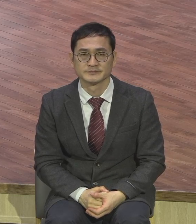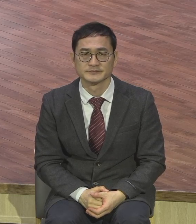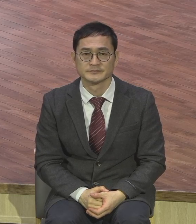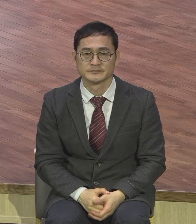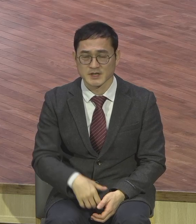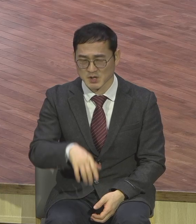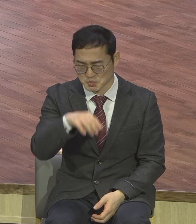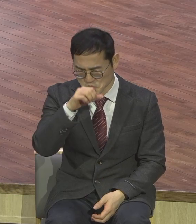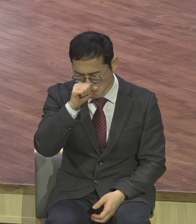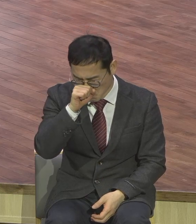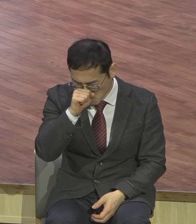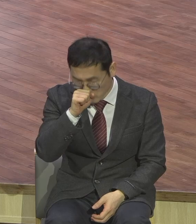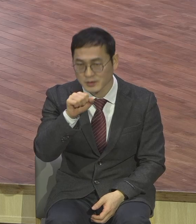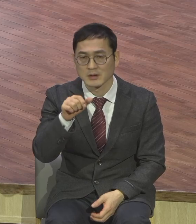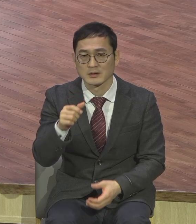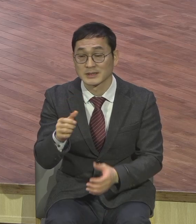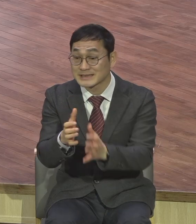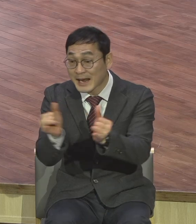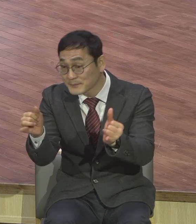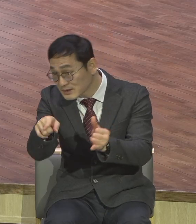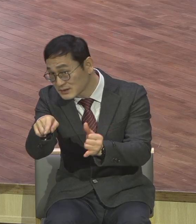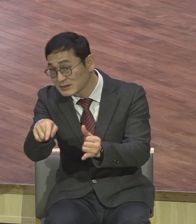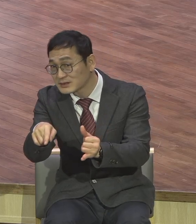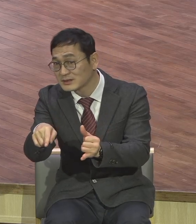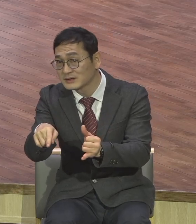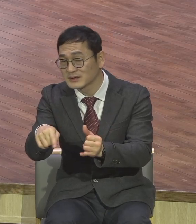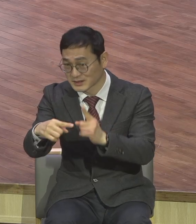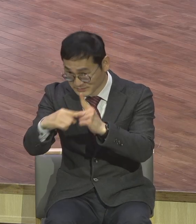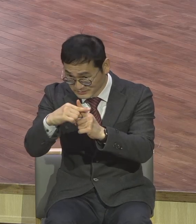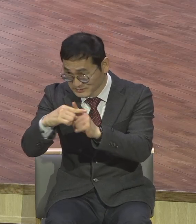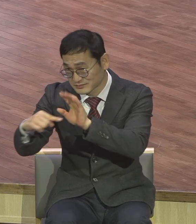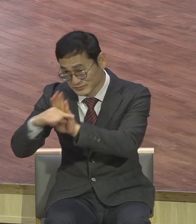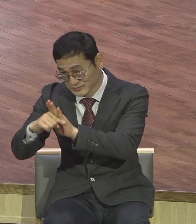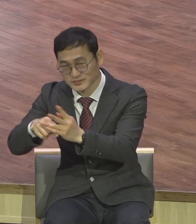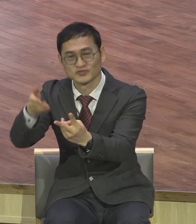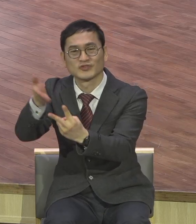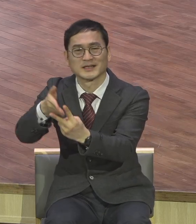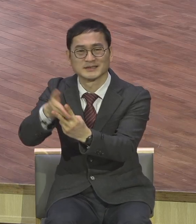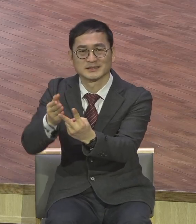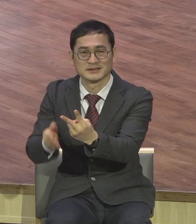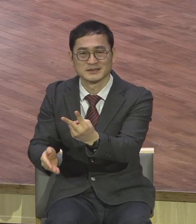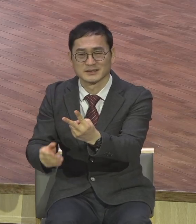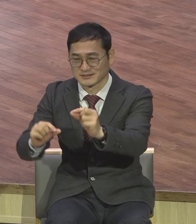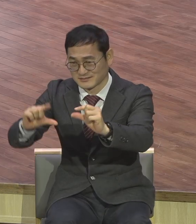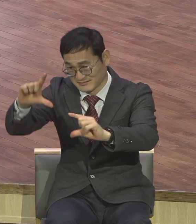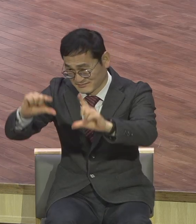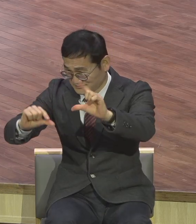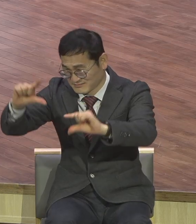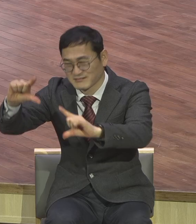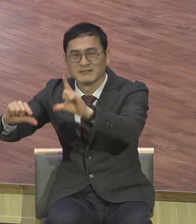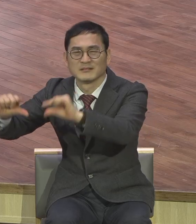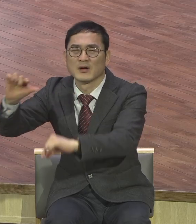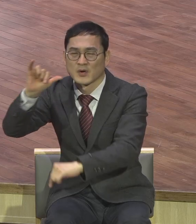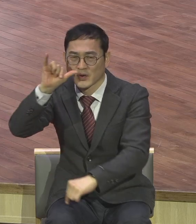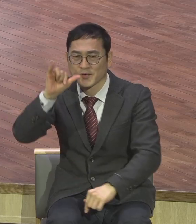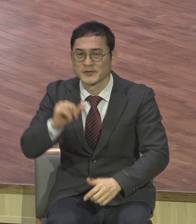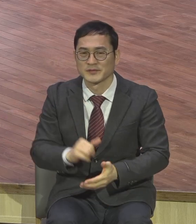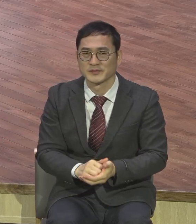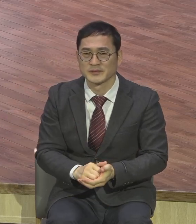사람은요 좋은 점이 많아요 물론 사람이란 누구나도 안전할 수 없지요 단점도 있습니다 그런데 그걸 좋은 점을 보는